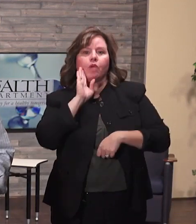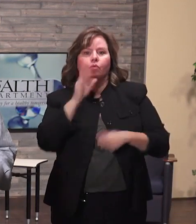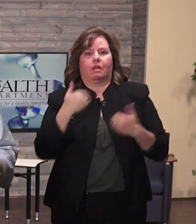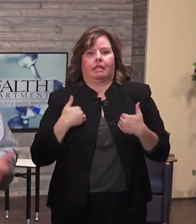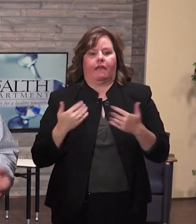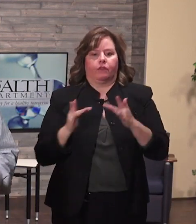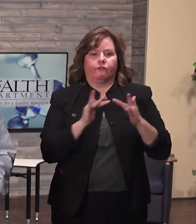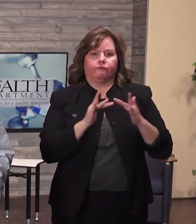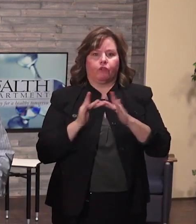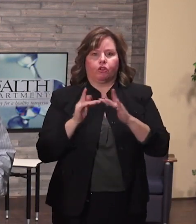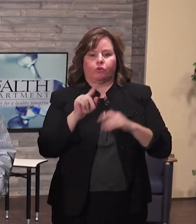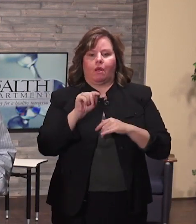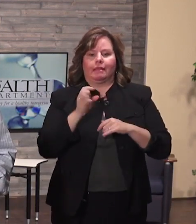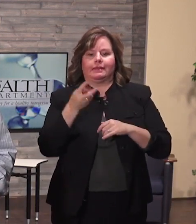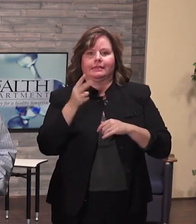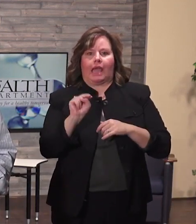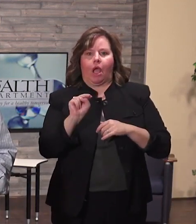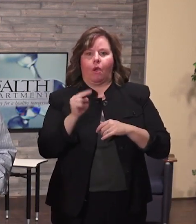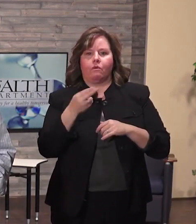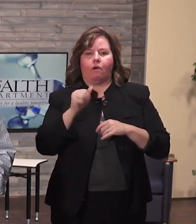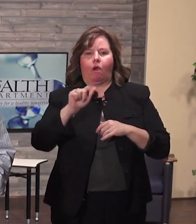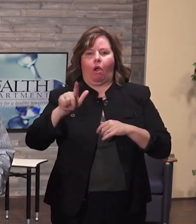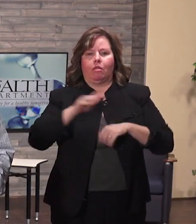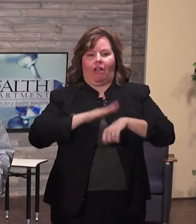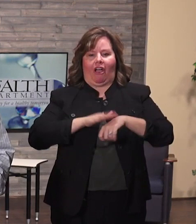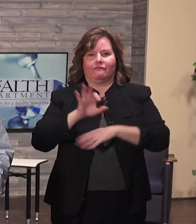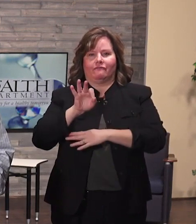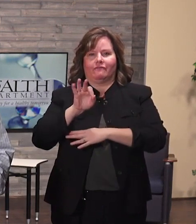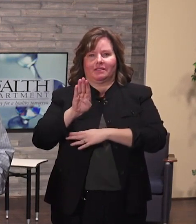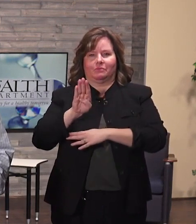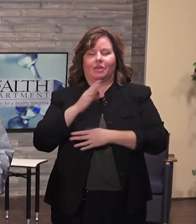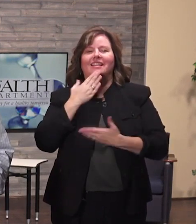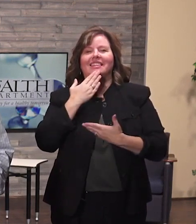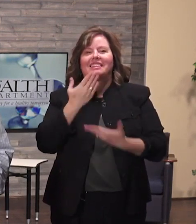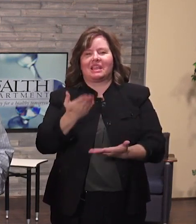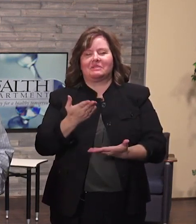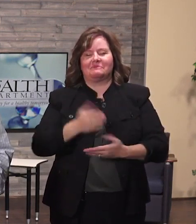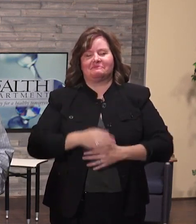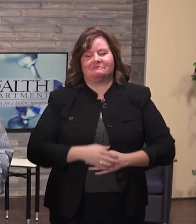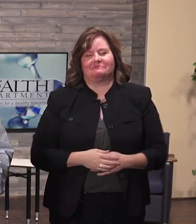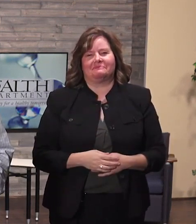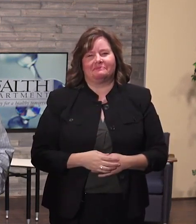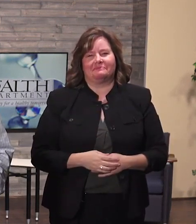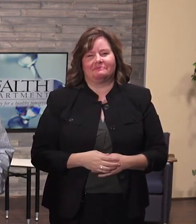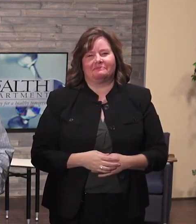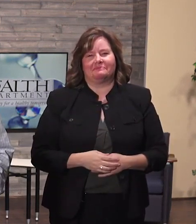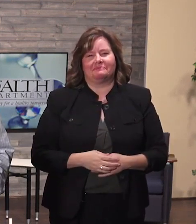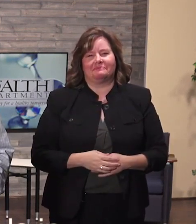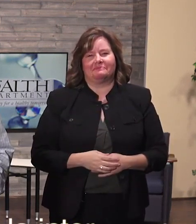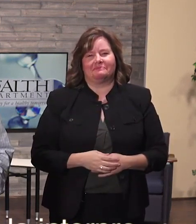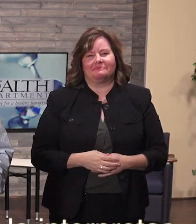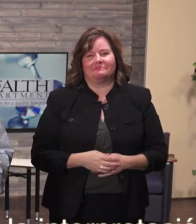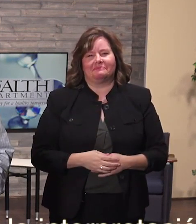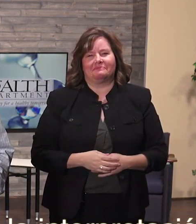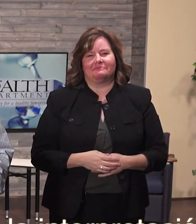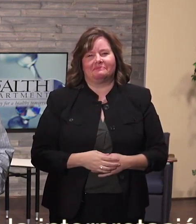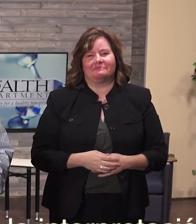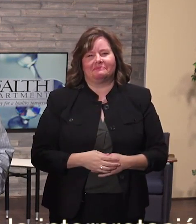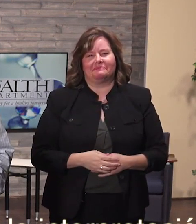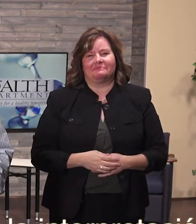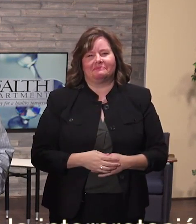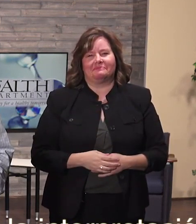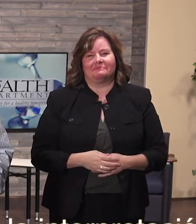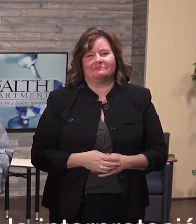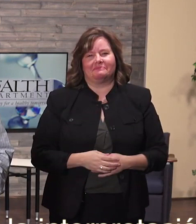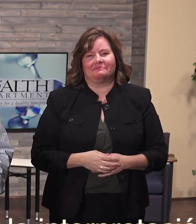salud, pero vamos a tratar de evitar ese equipo público de juegos infantiles, por lo tanto. Es todo por ahora. Soy el